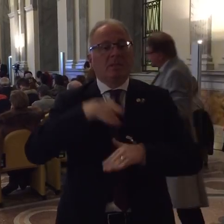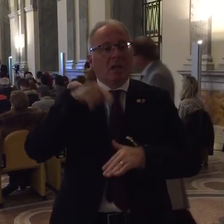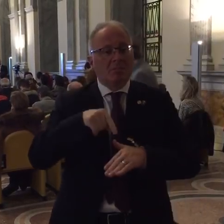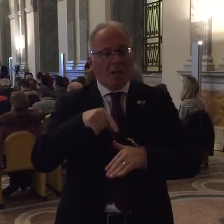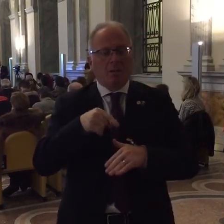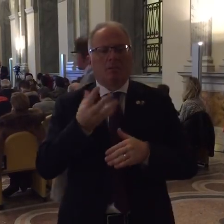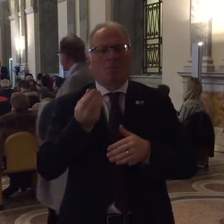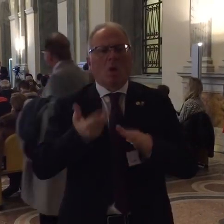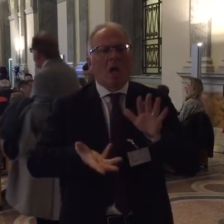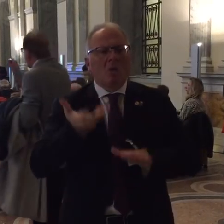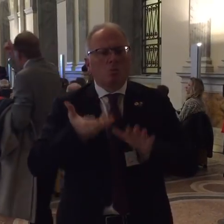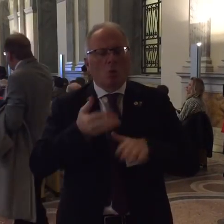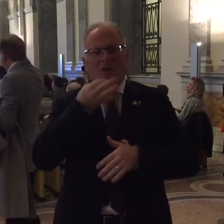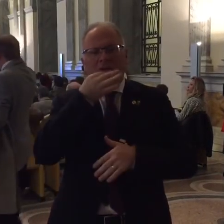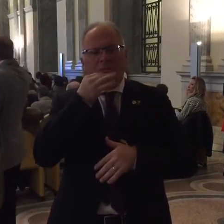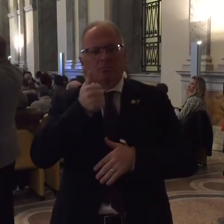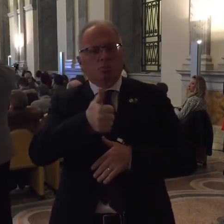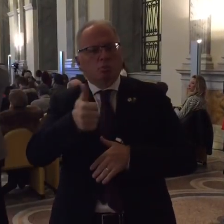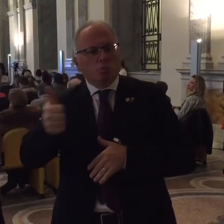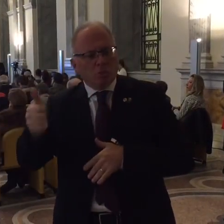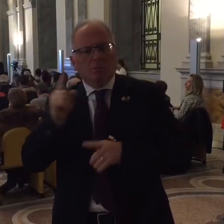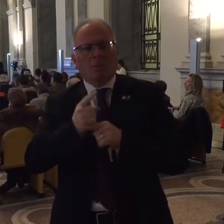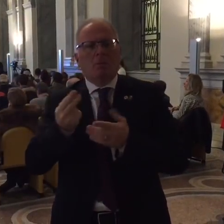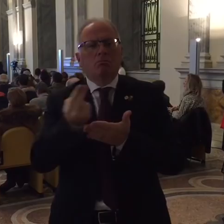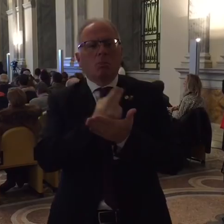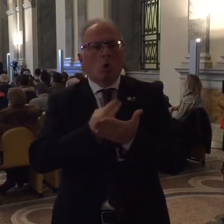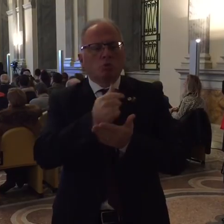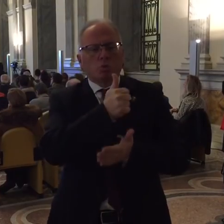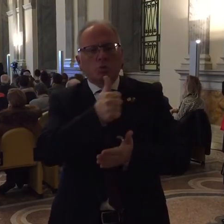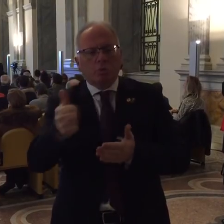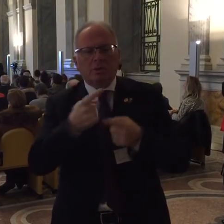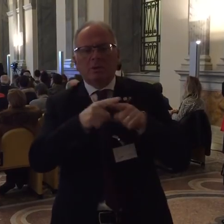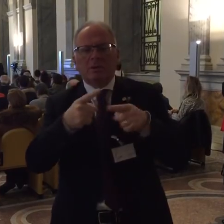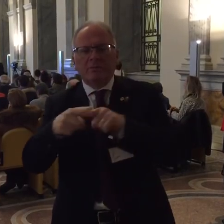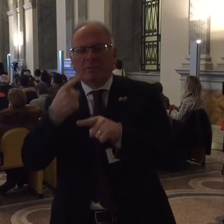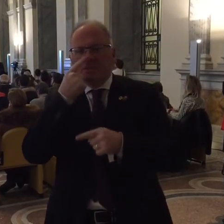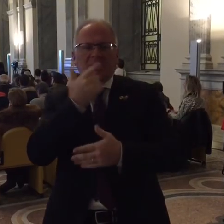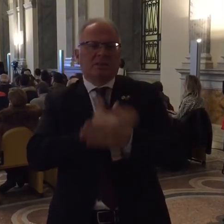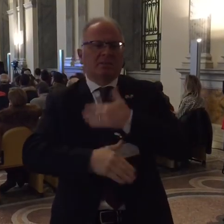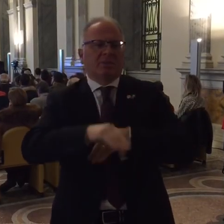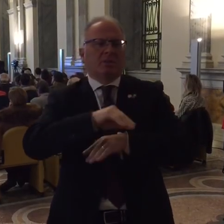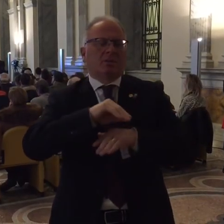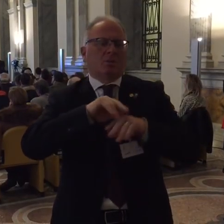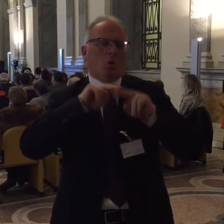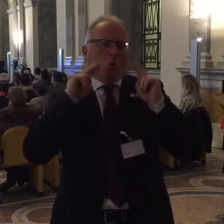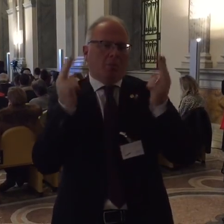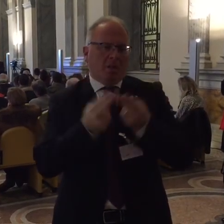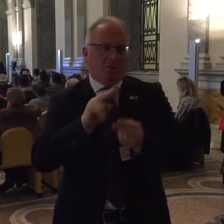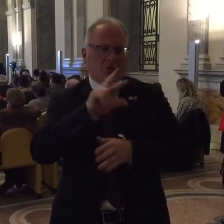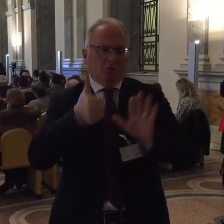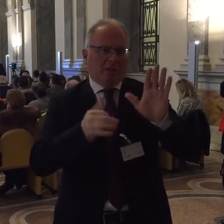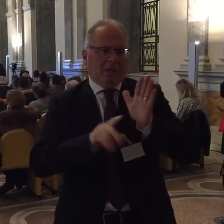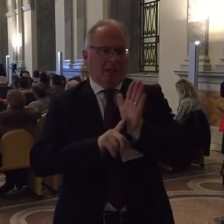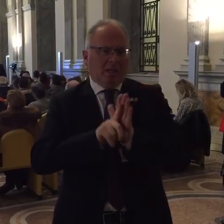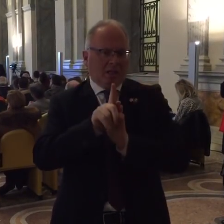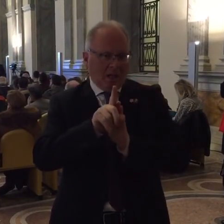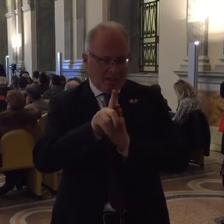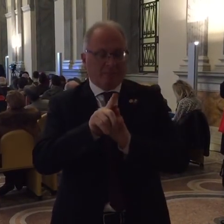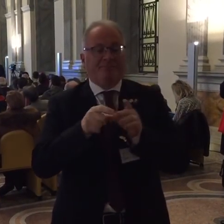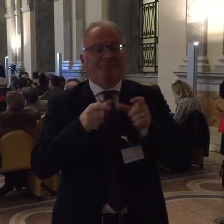sabbile, il turista non è il sabbile, è il turista. Allora, questo cambia completamente le cose, perché io non